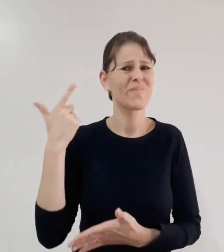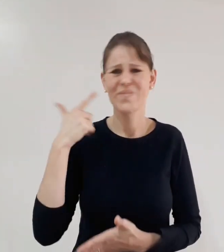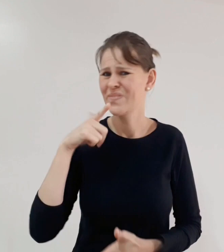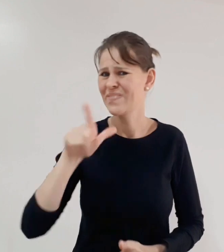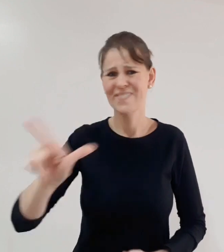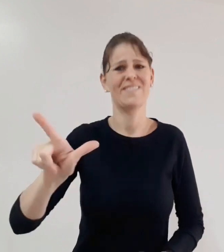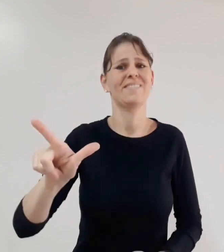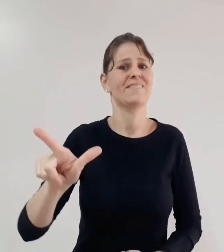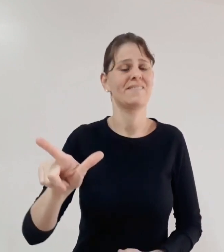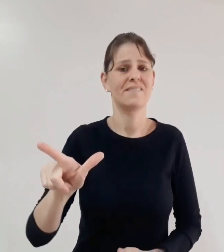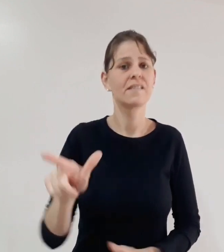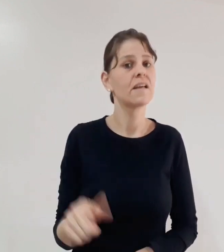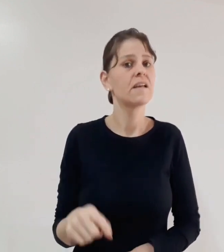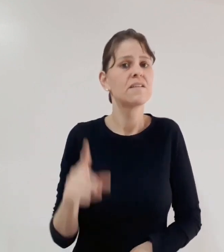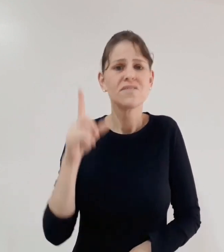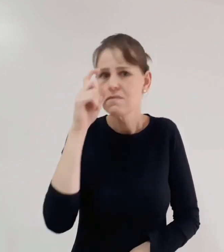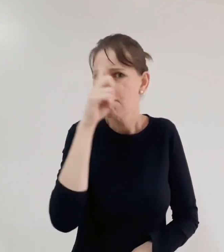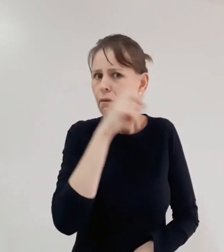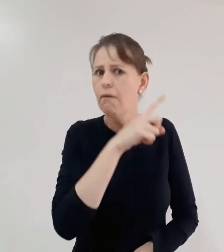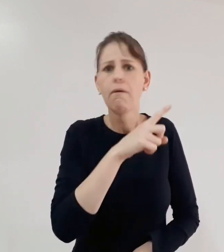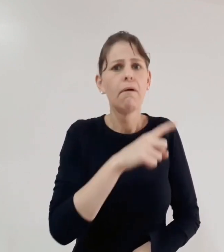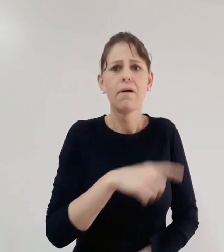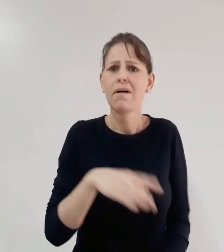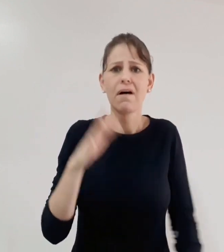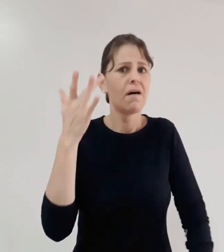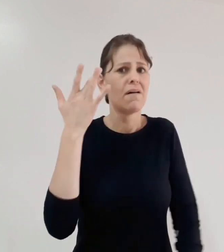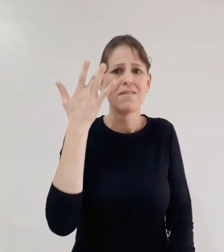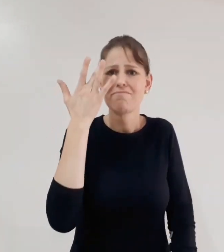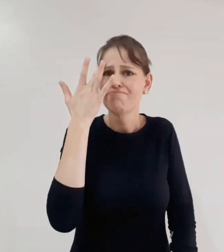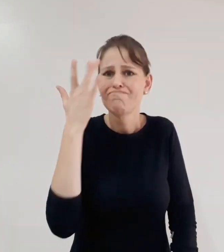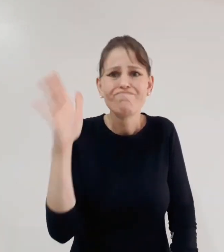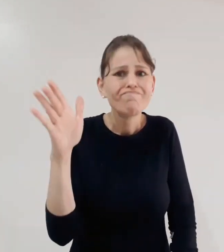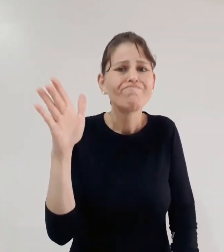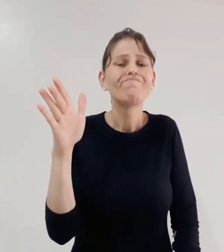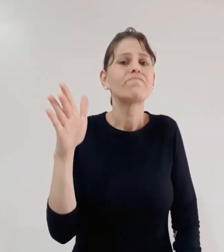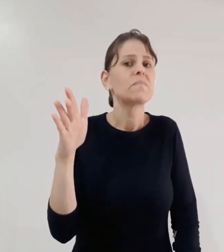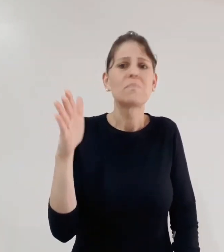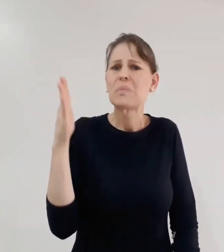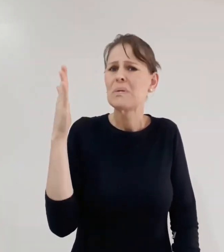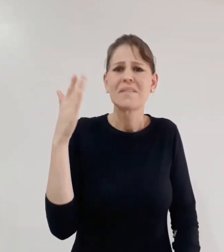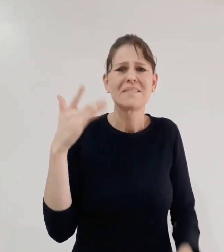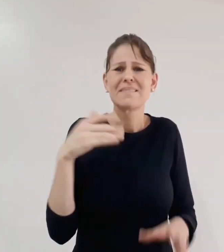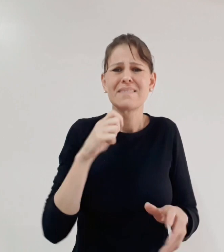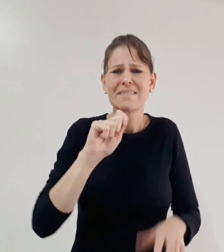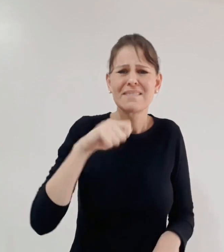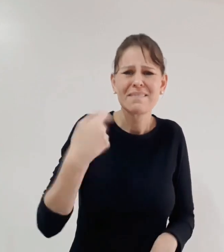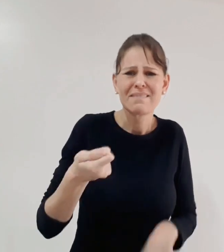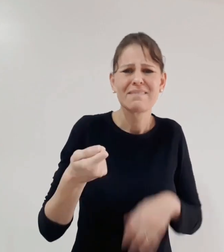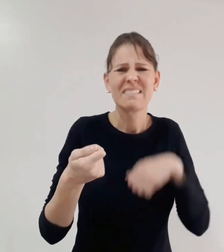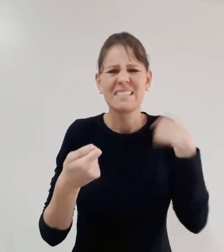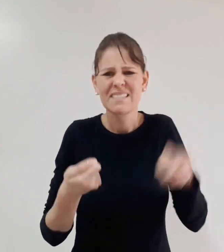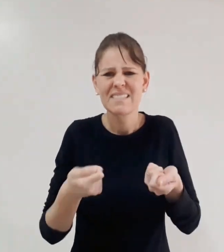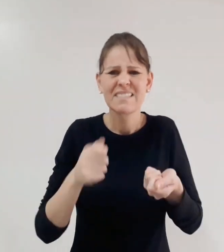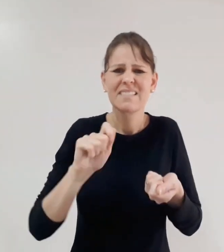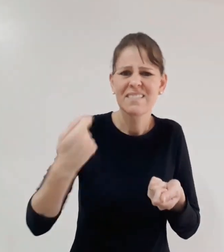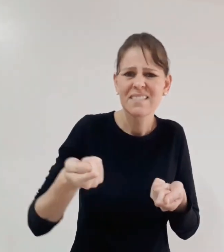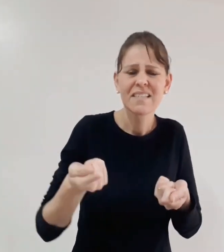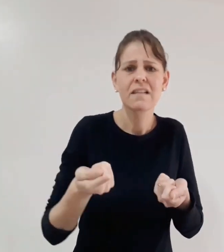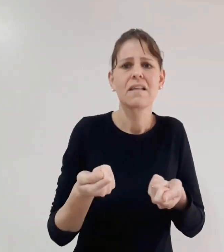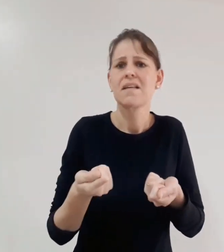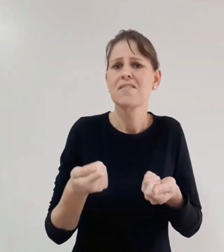duas bancas. E em nenhuma das duas eu consegui passar. Você acredita? E eu fiquei muito triste porque